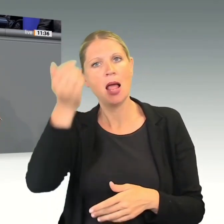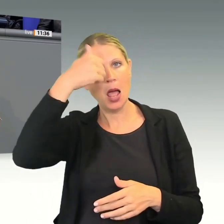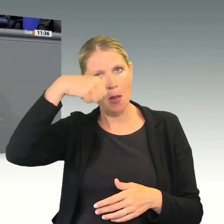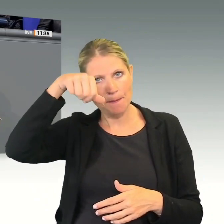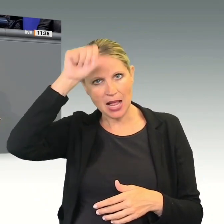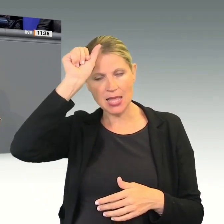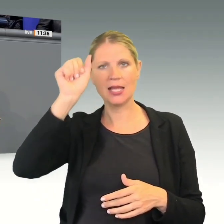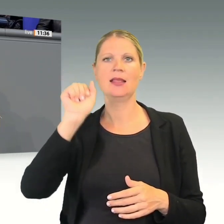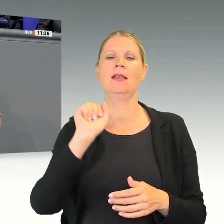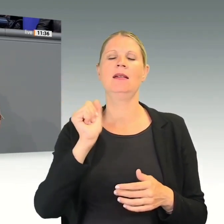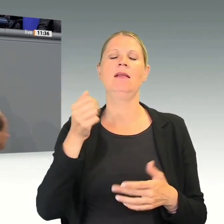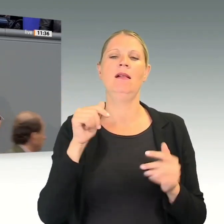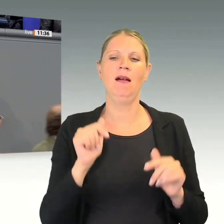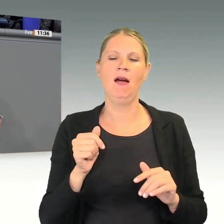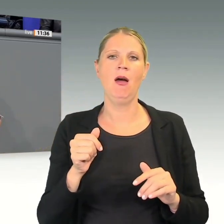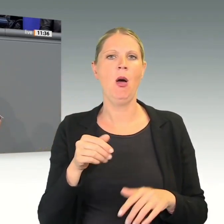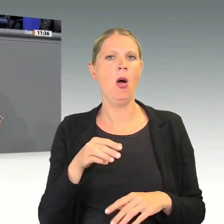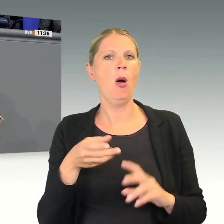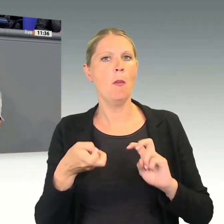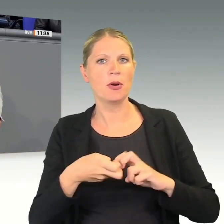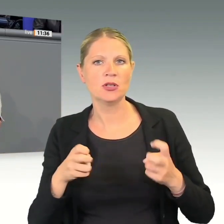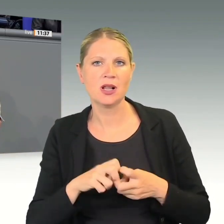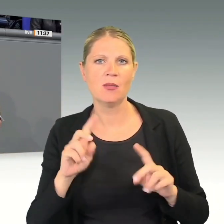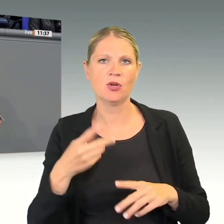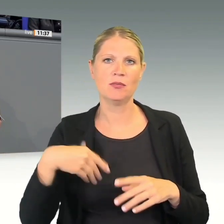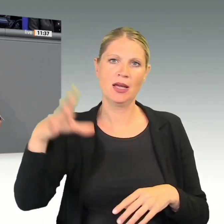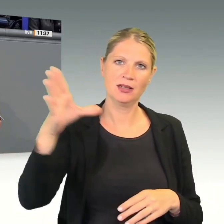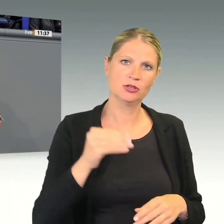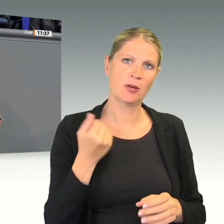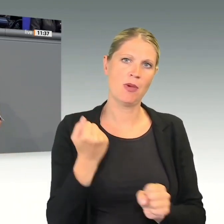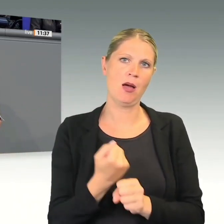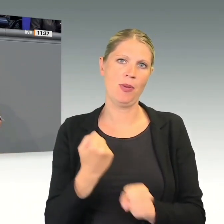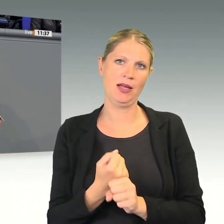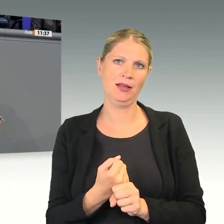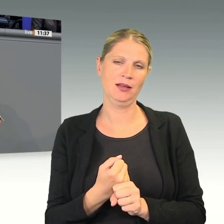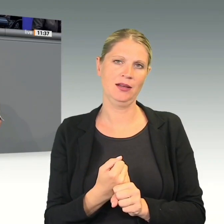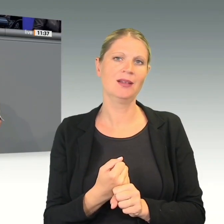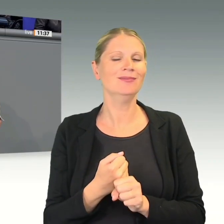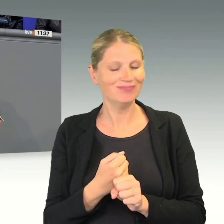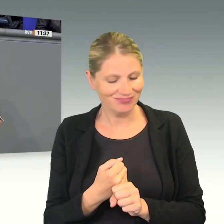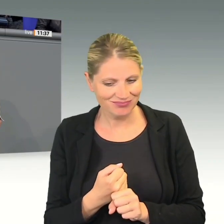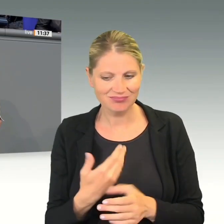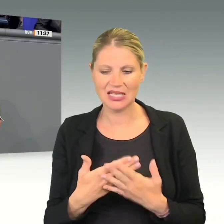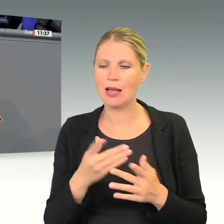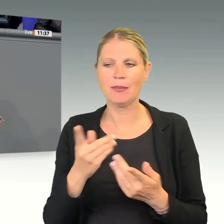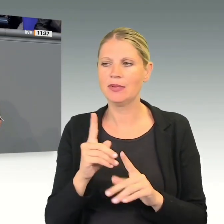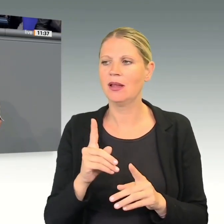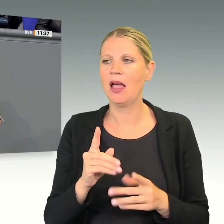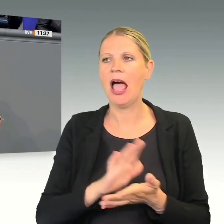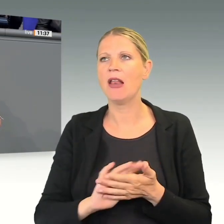ein, nicht nur darüber zu sprechen, sondern am Ende auch praktische Hilfe an der Stelle zu leisten.